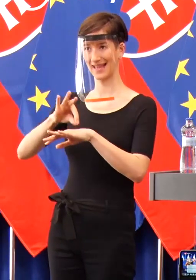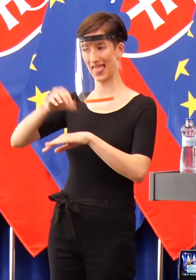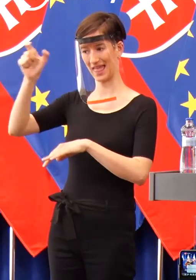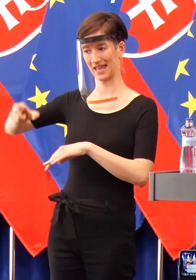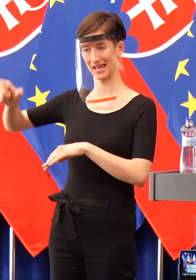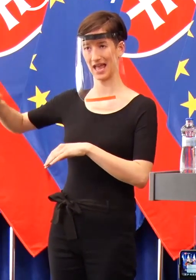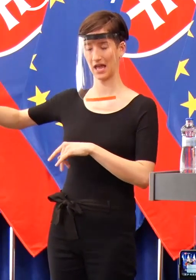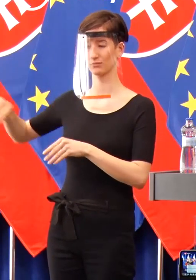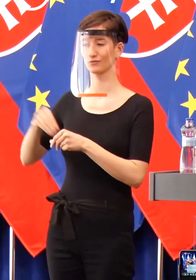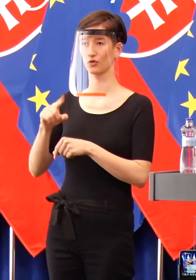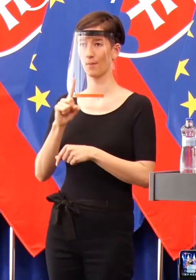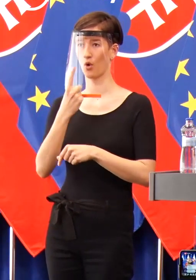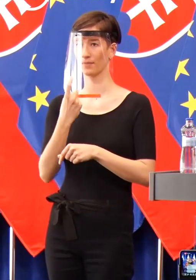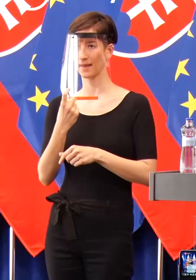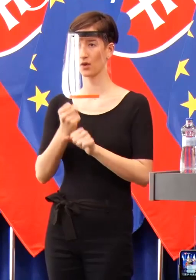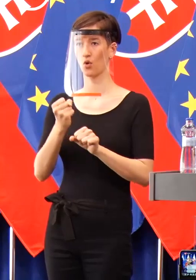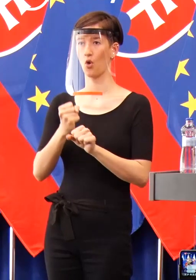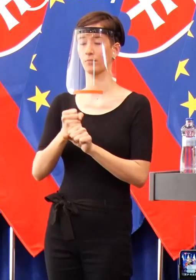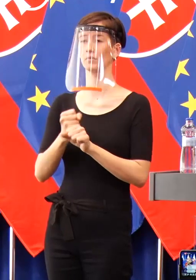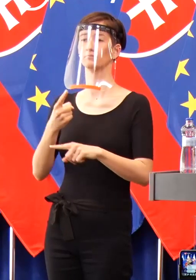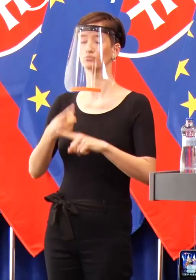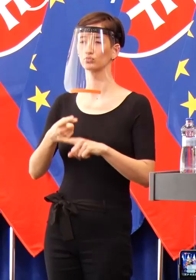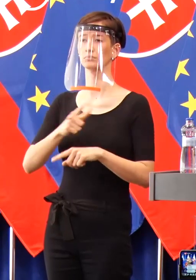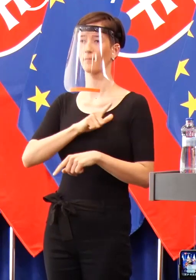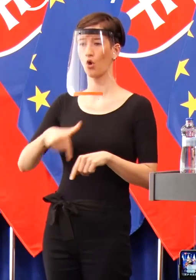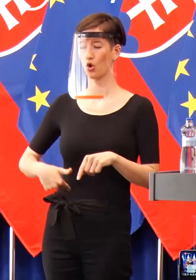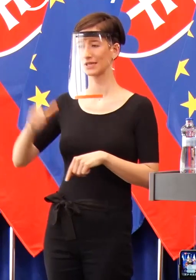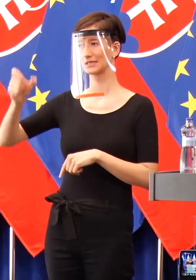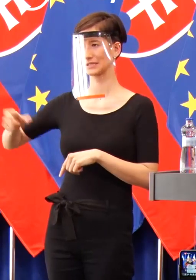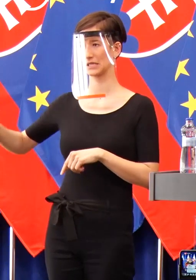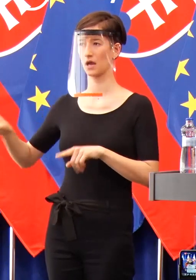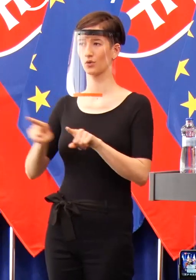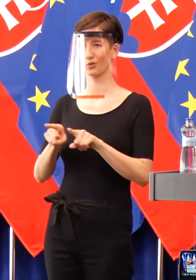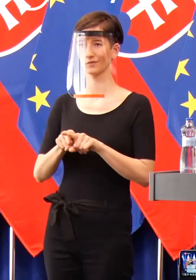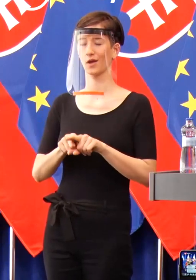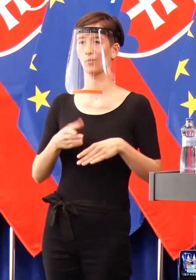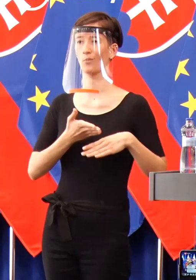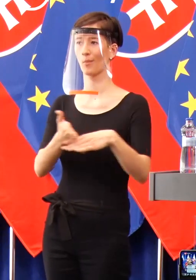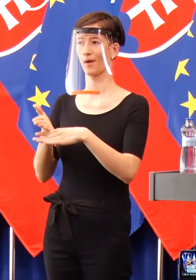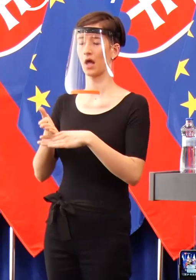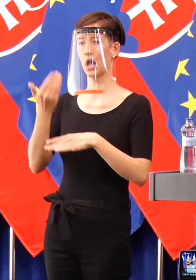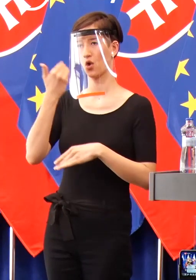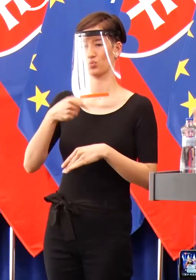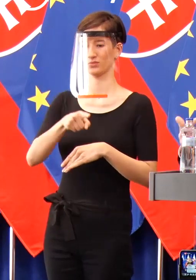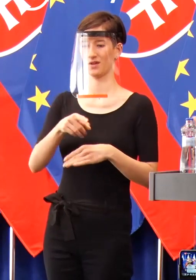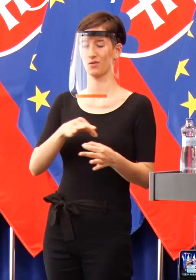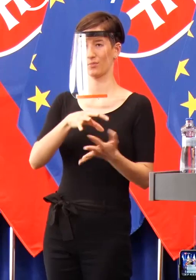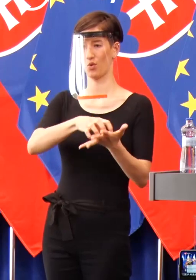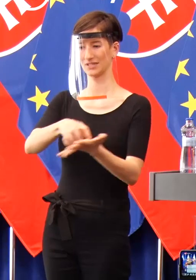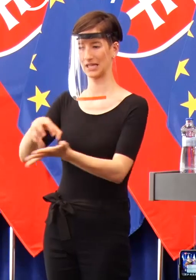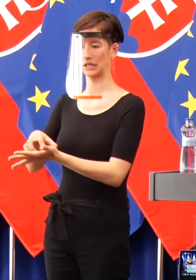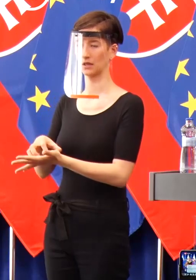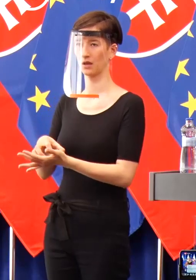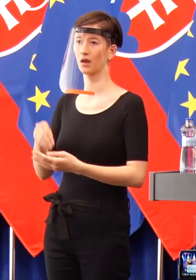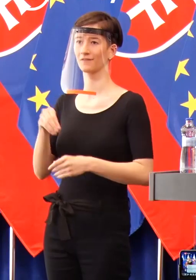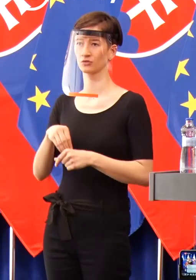odbery vykonávajú, aj policajtom, ktorí sú nápomocní, aj ľuďom v osadách, ktorí sú veľmi, som